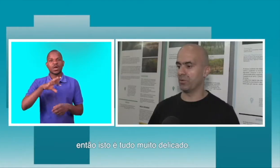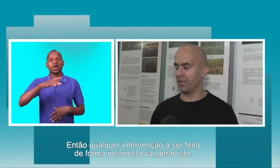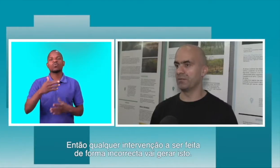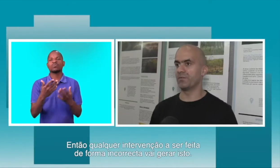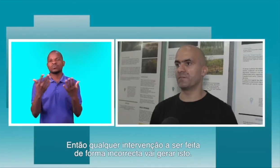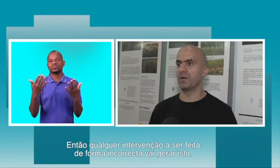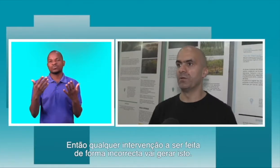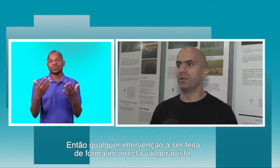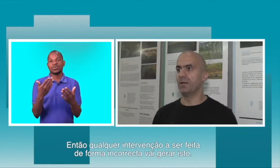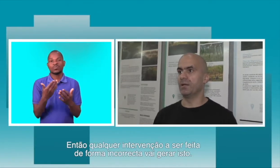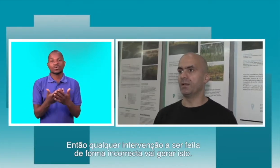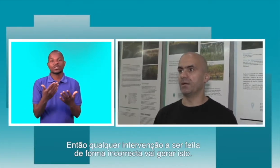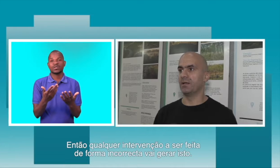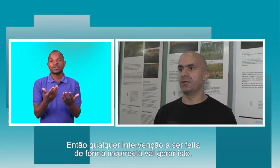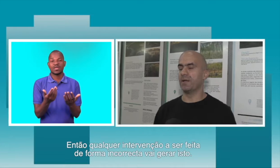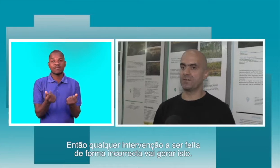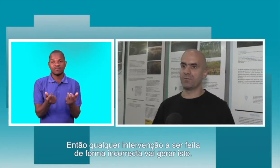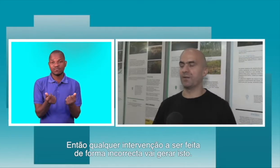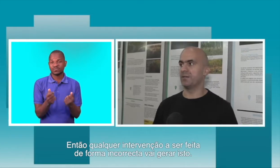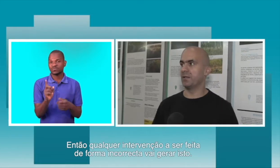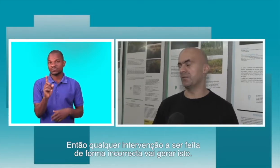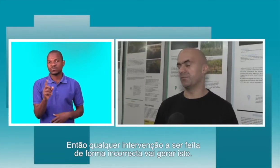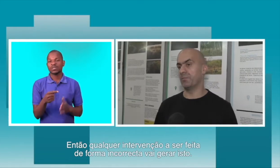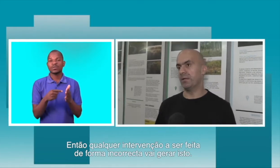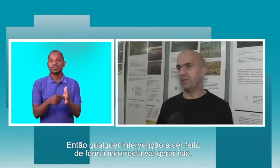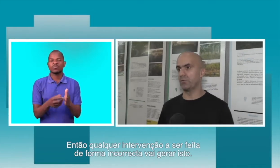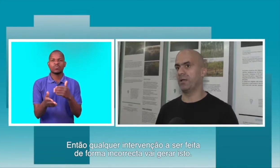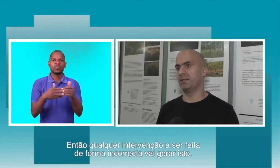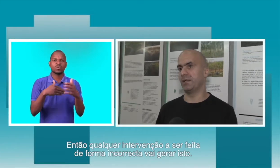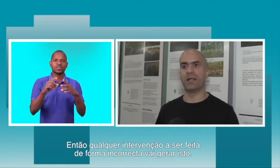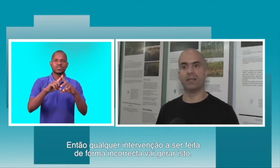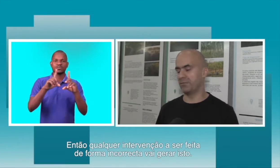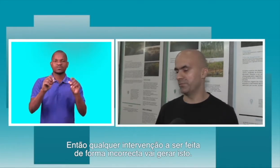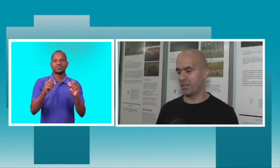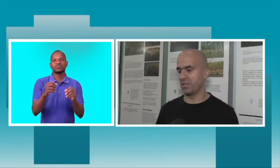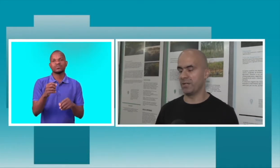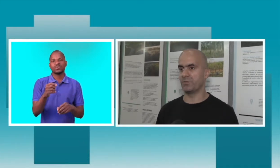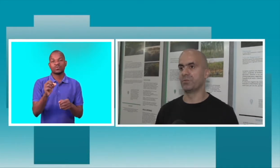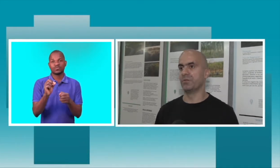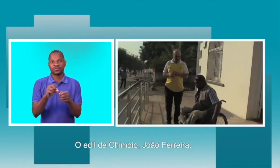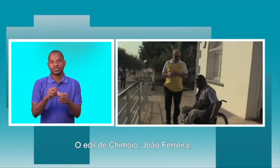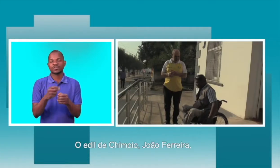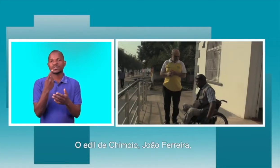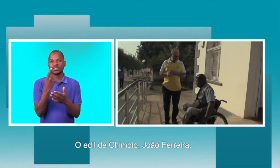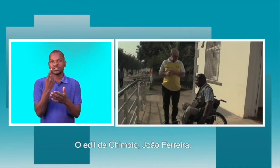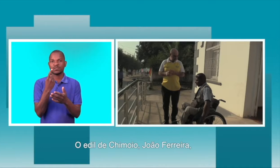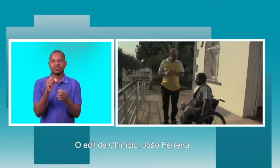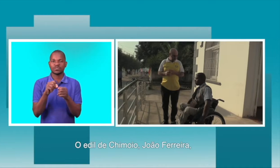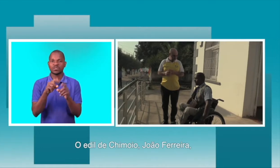qualquer intervenção a ser feita de forma incorreta, errada, vai gerar isto. O idil de Chimoio, João